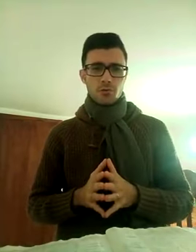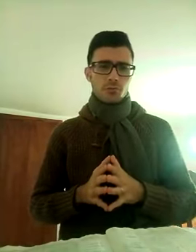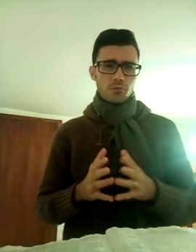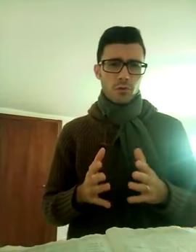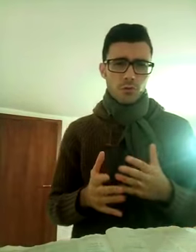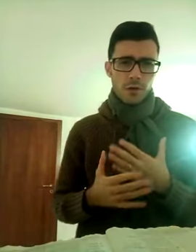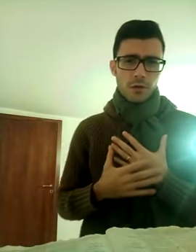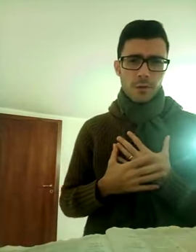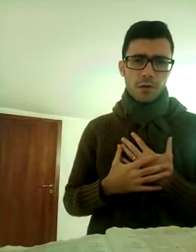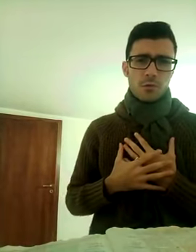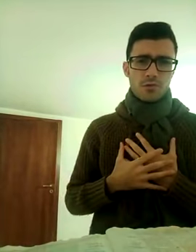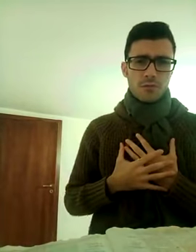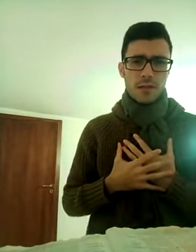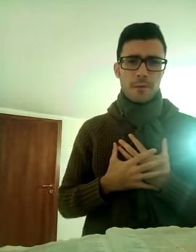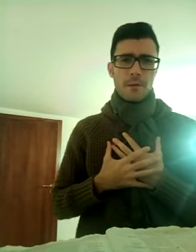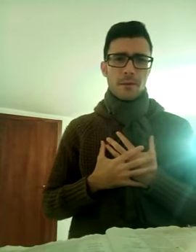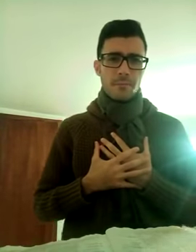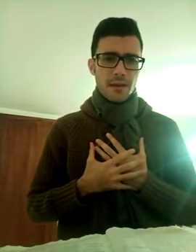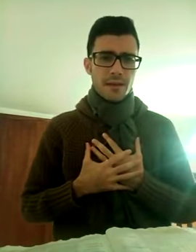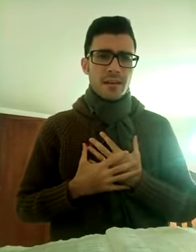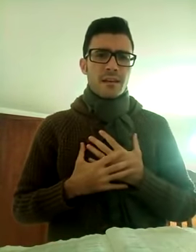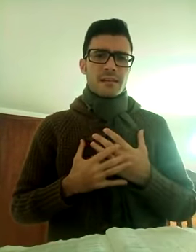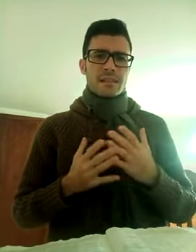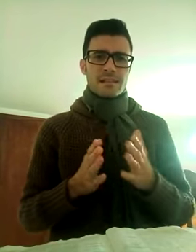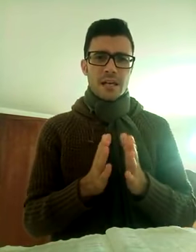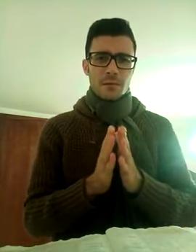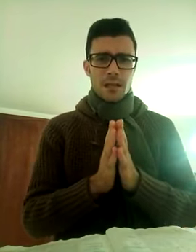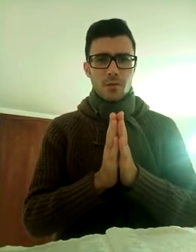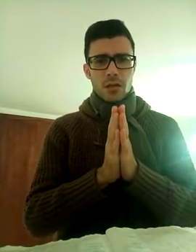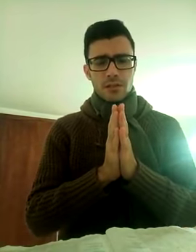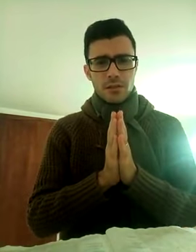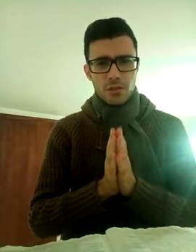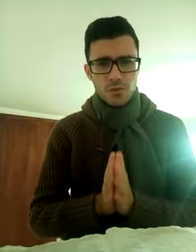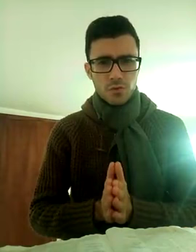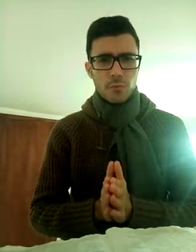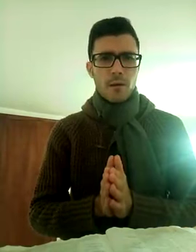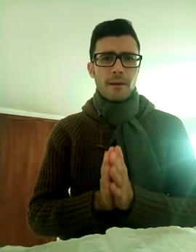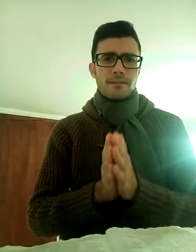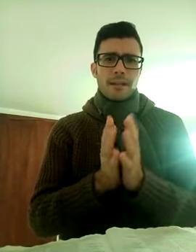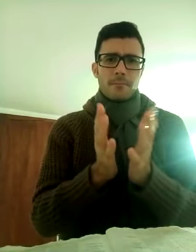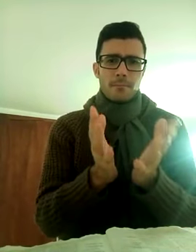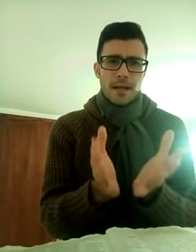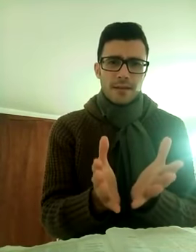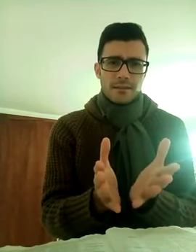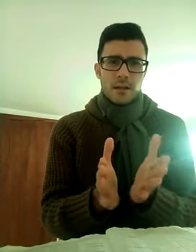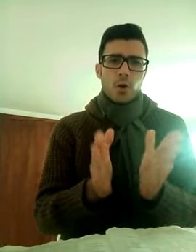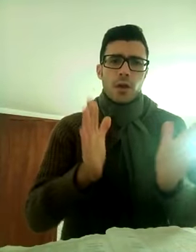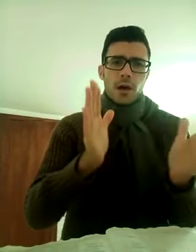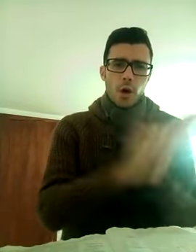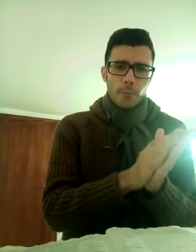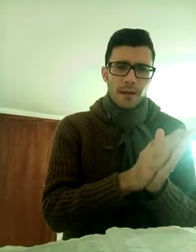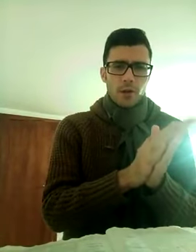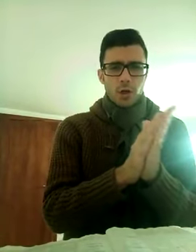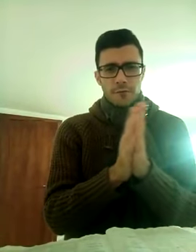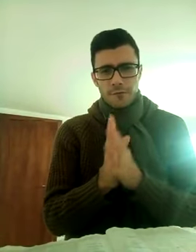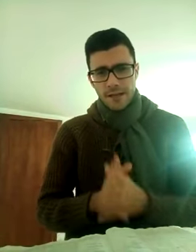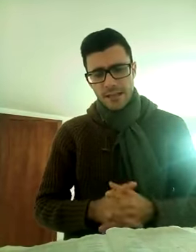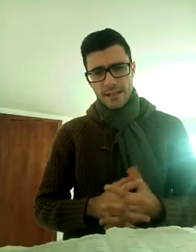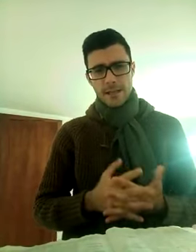con tutto il cuore, con amore, questo vale prima per me, se siamo innamorati di Gesù, dobbiamo mettere in pratica con le opere e con la fede,